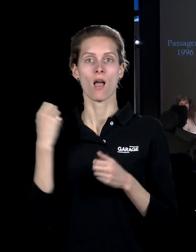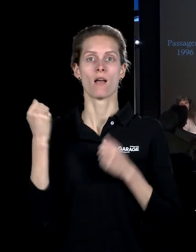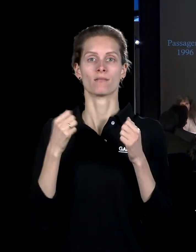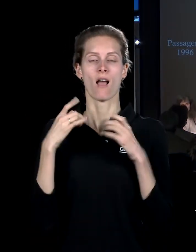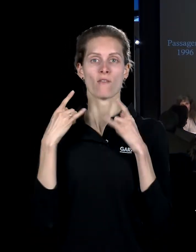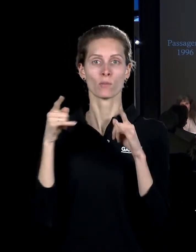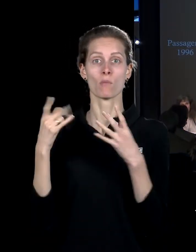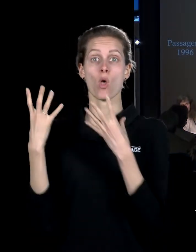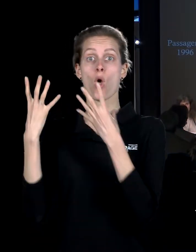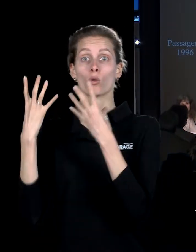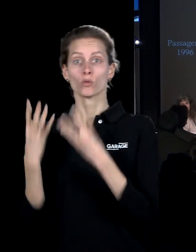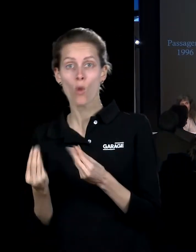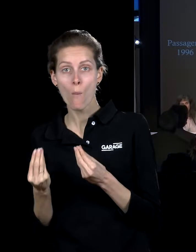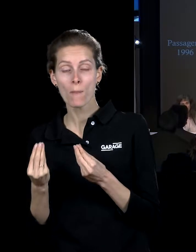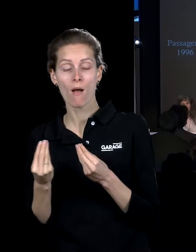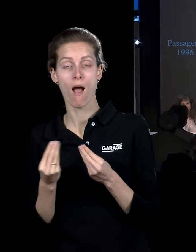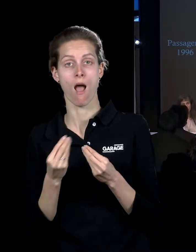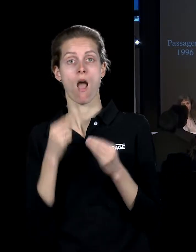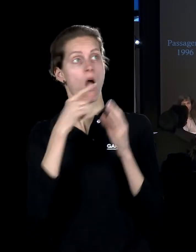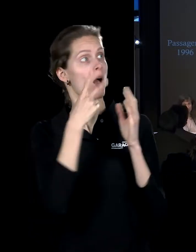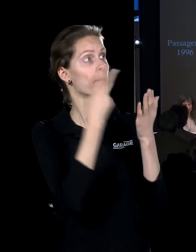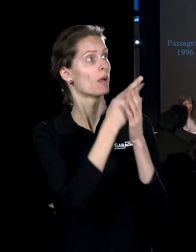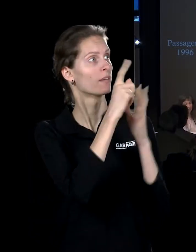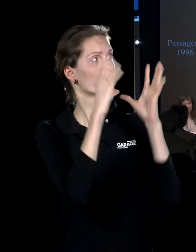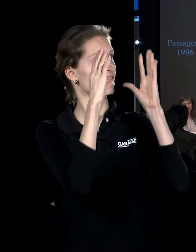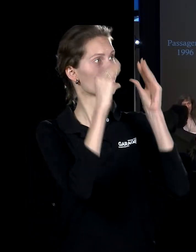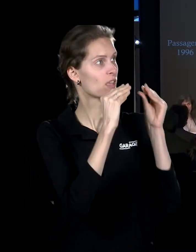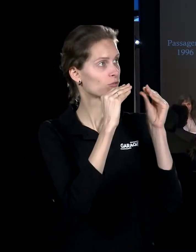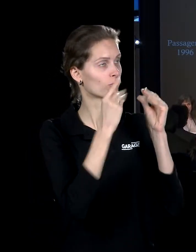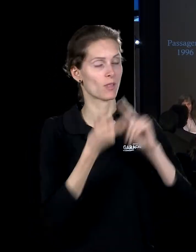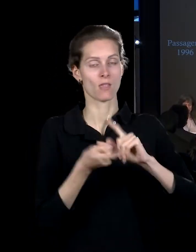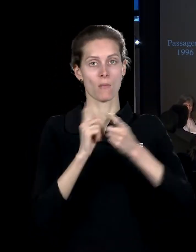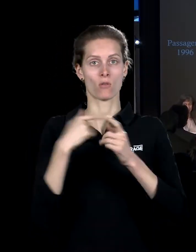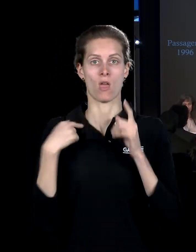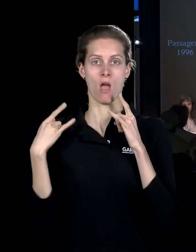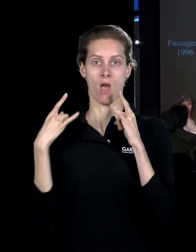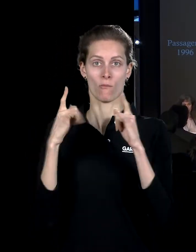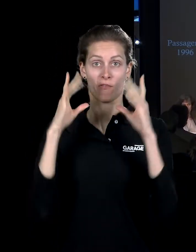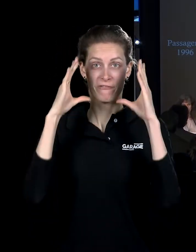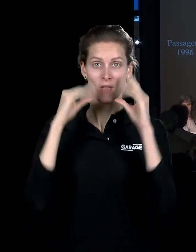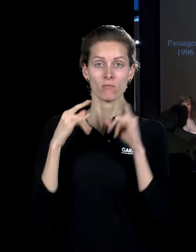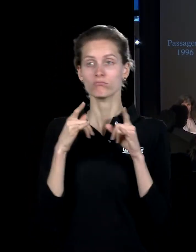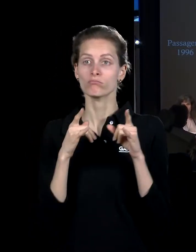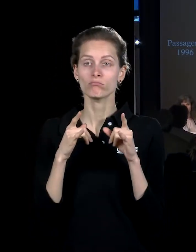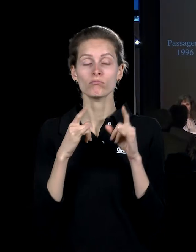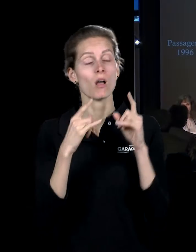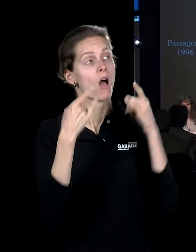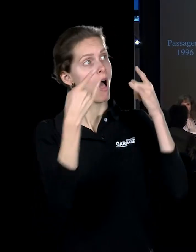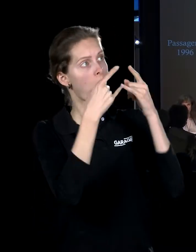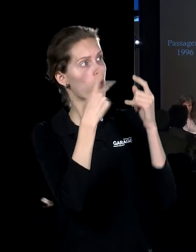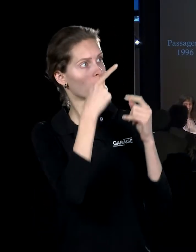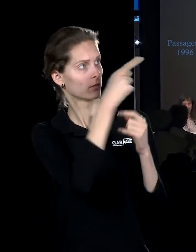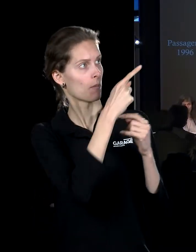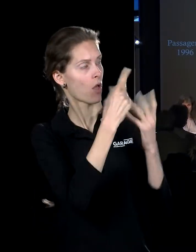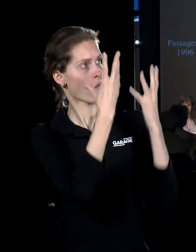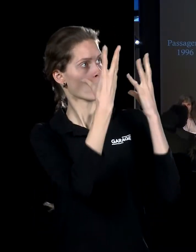происходило днём на этой остановке. Но и при этом, как бы, теоретически, то есть, как бы, зритель думает, что всё время должно бы синхронизироваться.